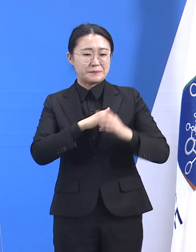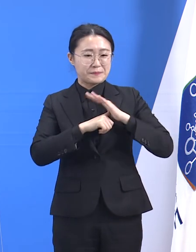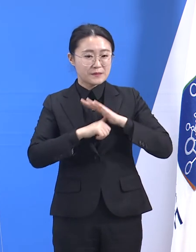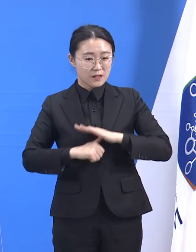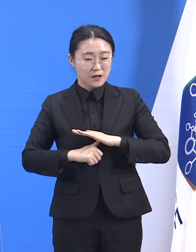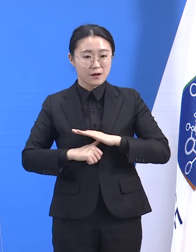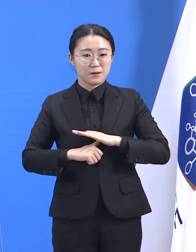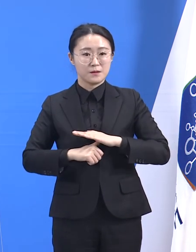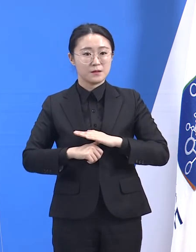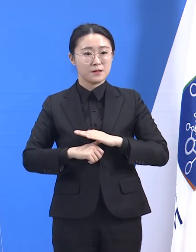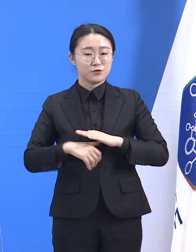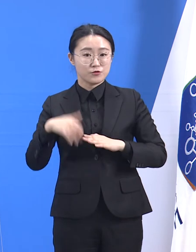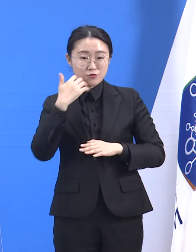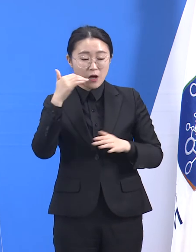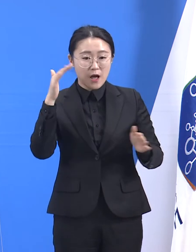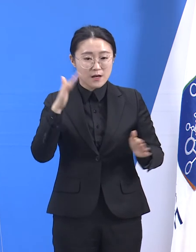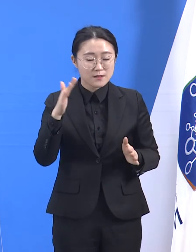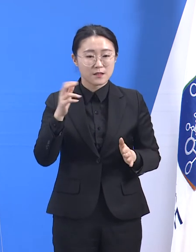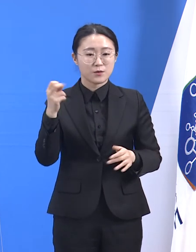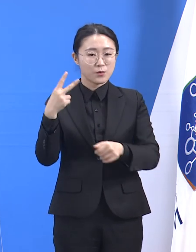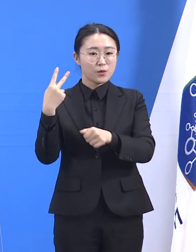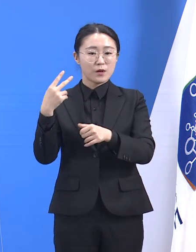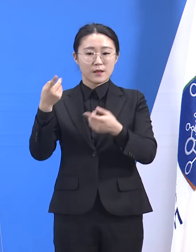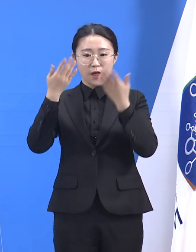다시 한번 감사 말씀을 올립니다.